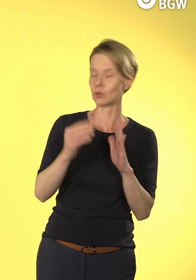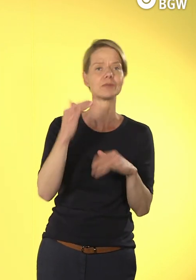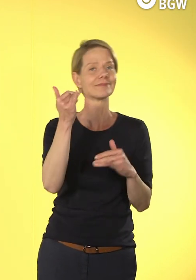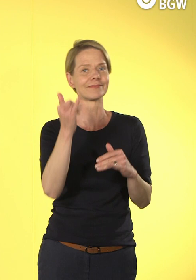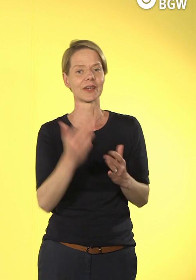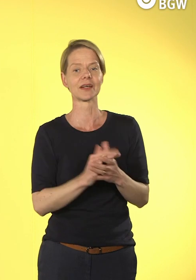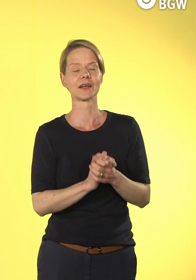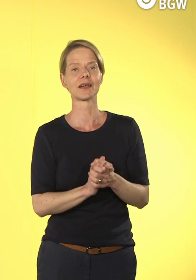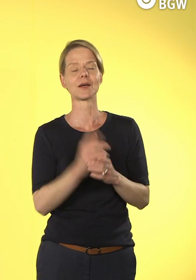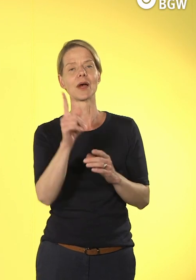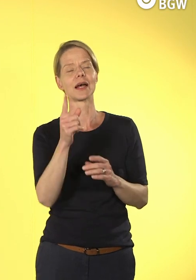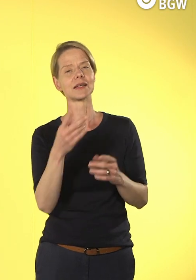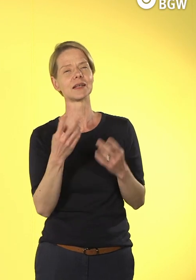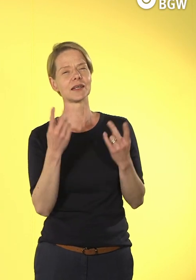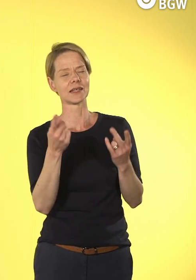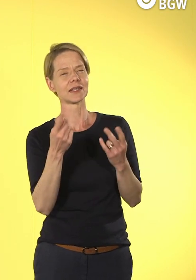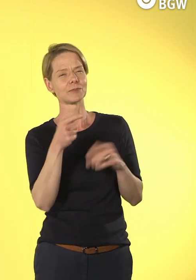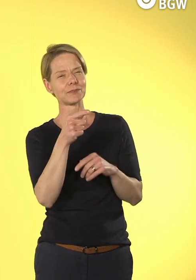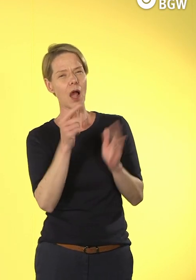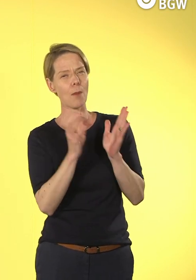ich gerade diesen Aspekt mal konkretisieren.